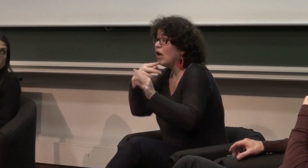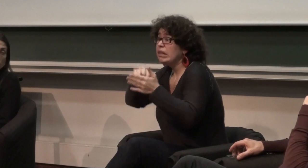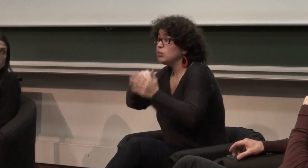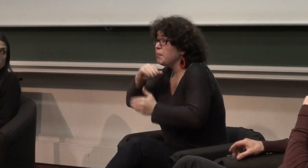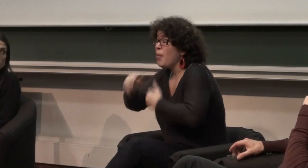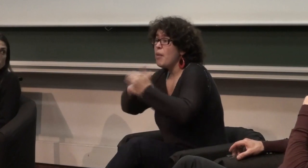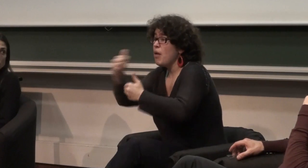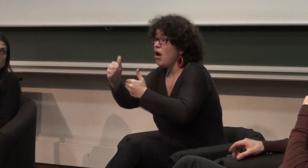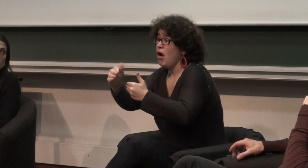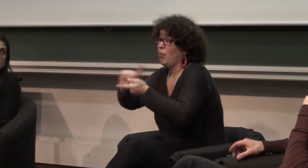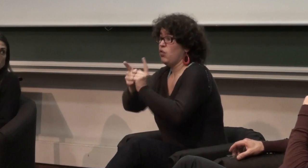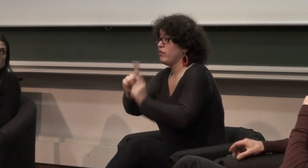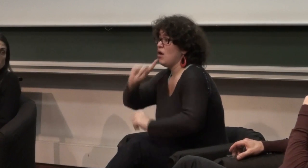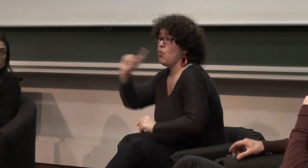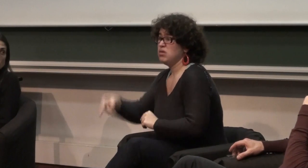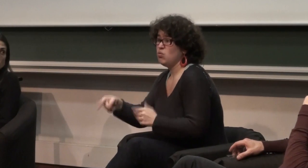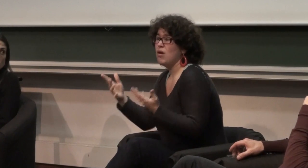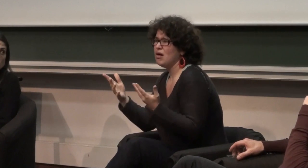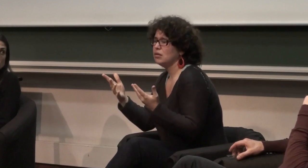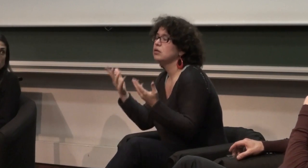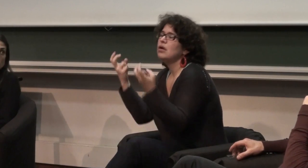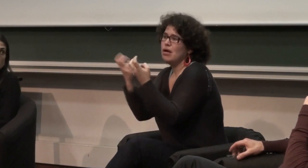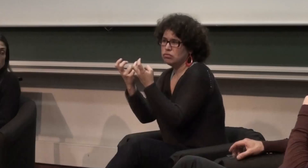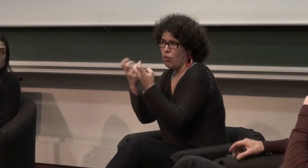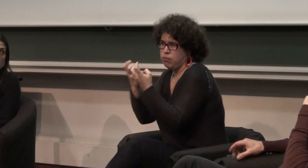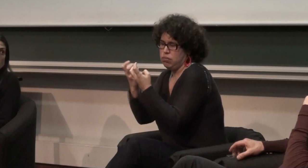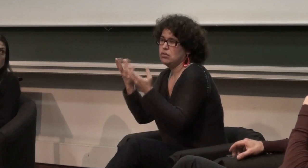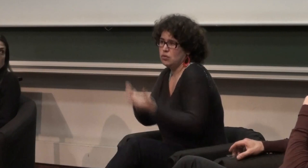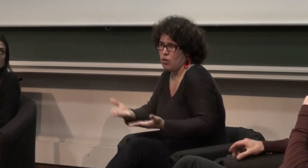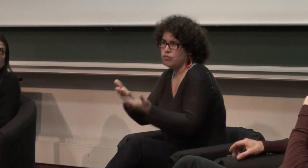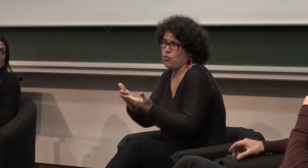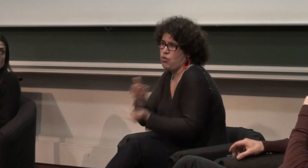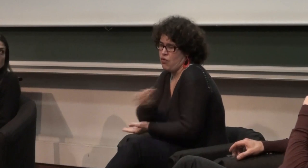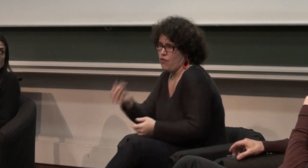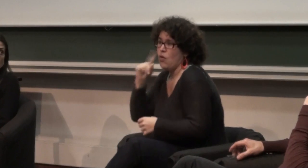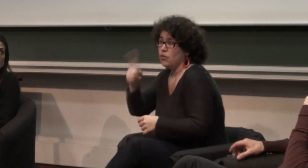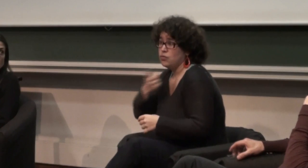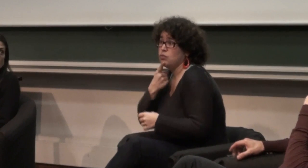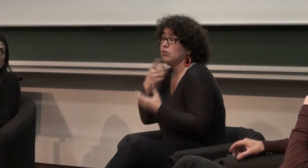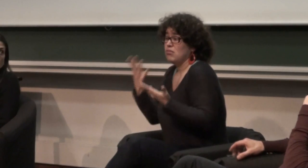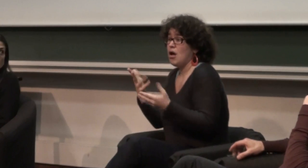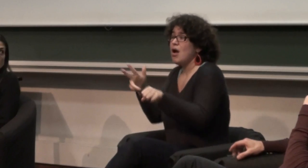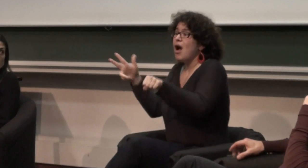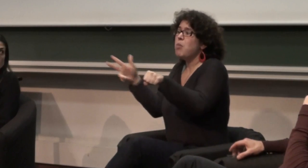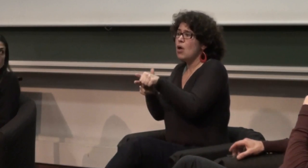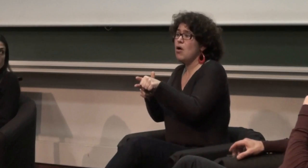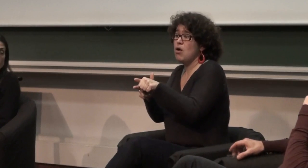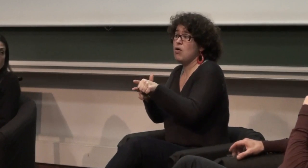voilà mais en même temps moi je dis qu'il n a pas vraiment de choix parce qu'on nous impose ces progrès technologiques. Maintenant, les